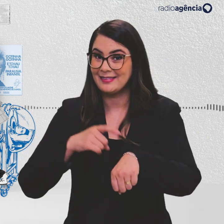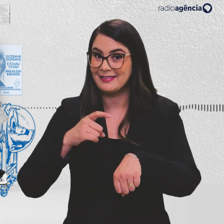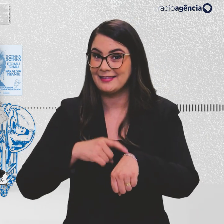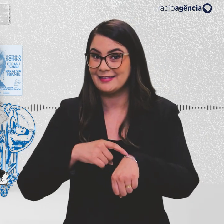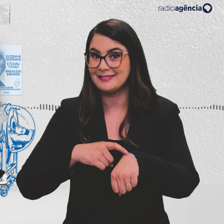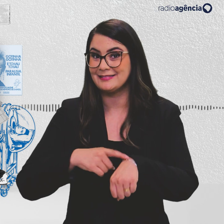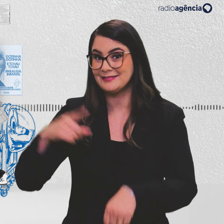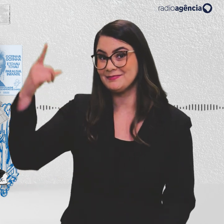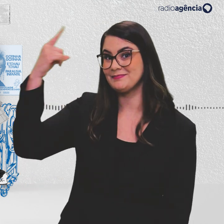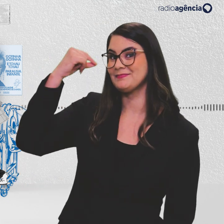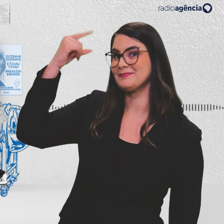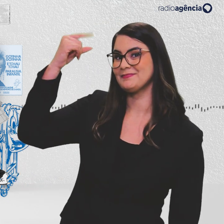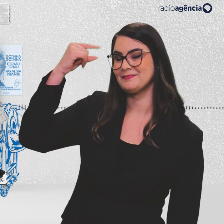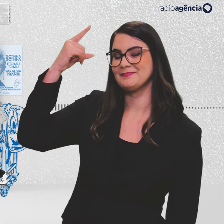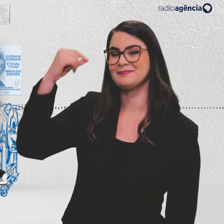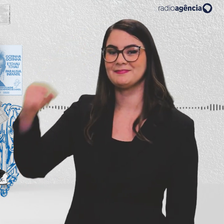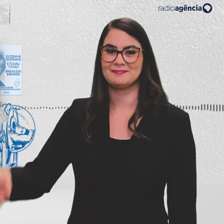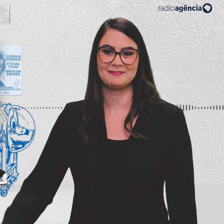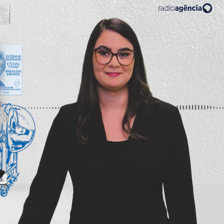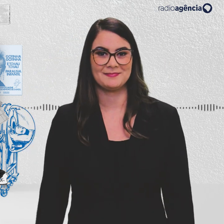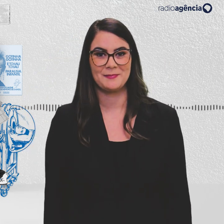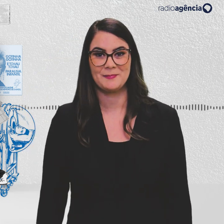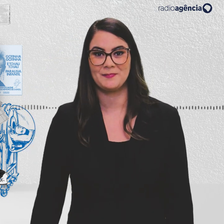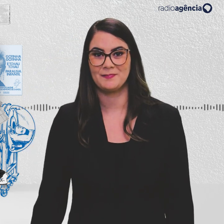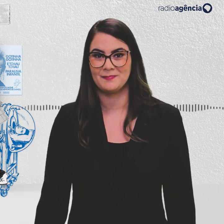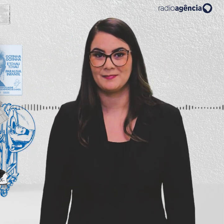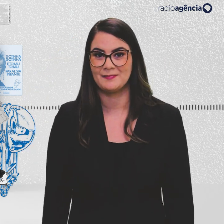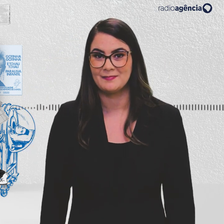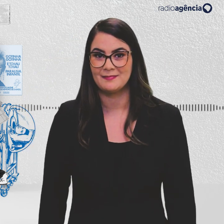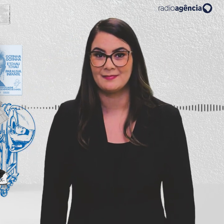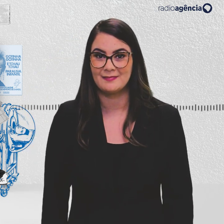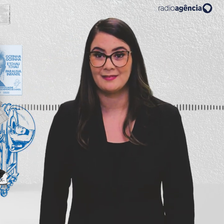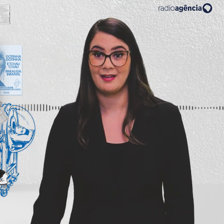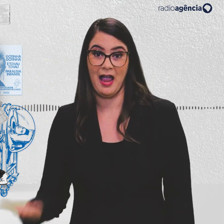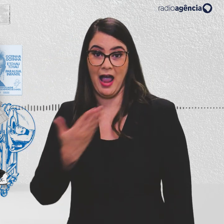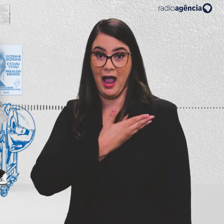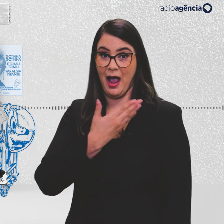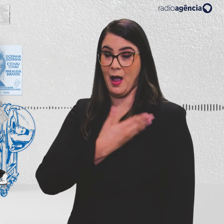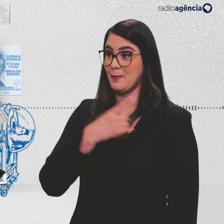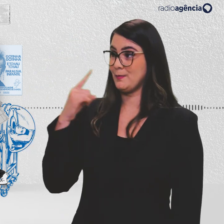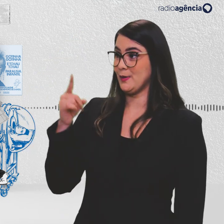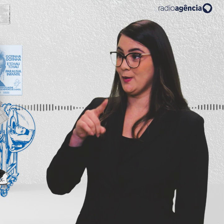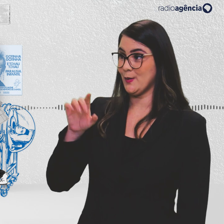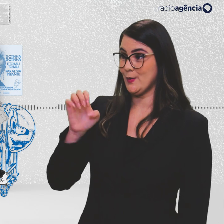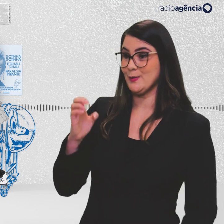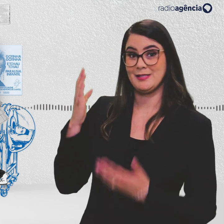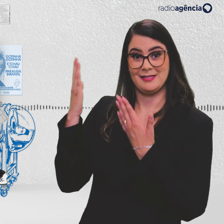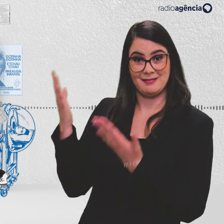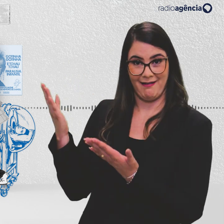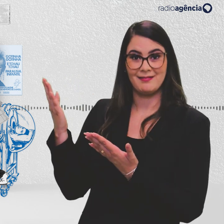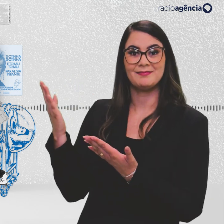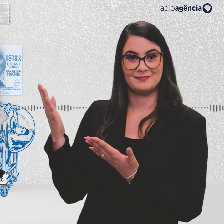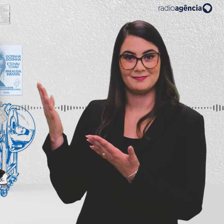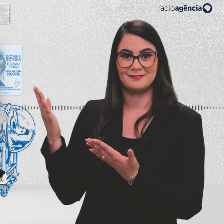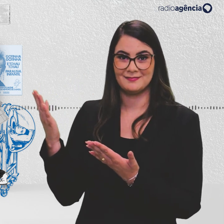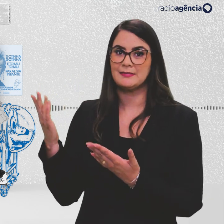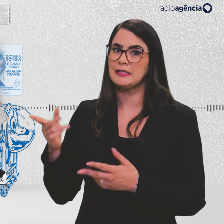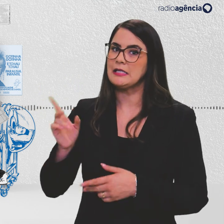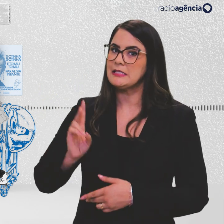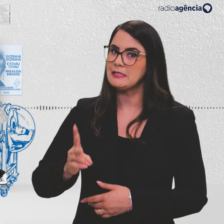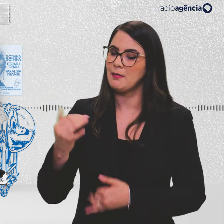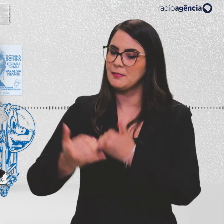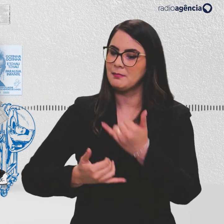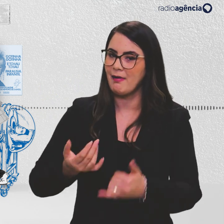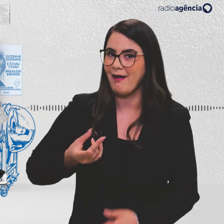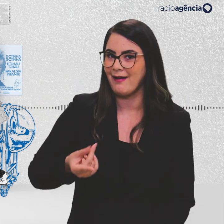na hora de vacinar. Com o amigo Zé Gotinha, pra sempre poder